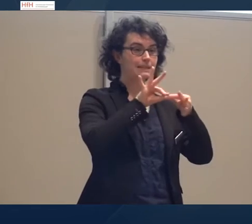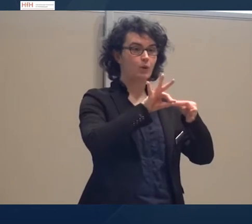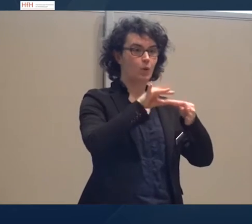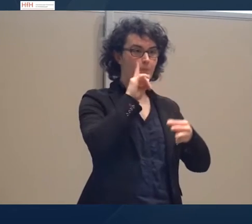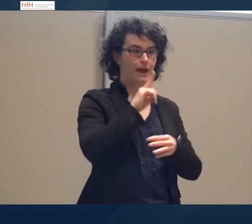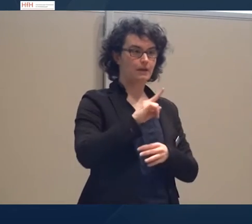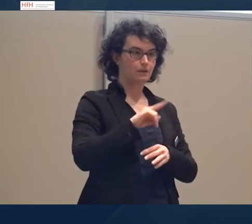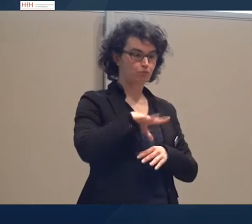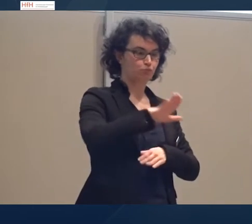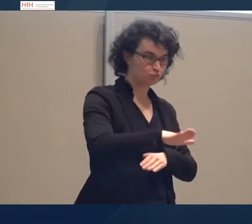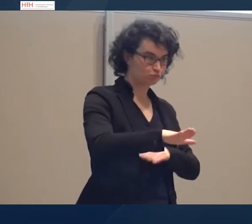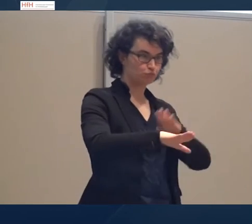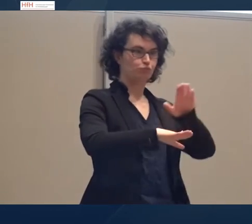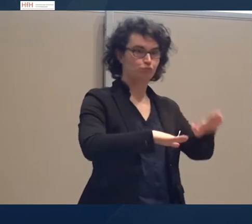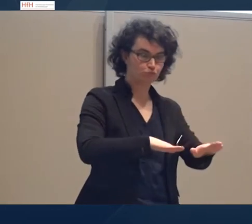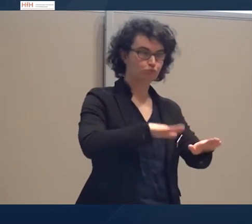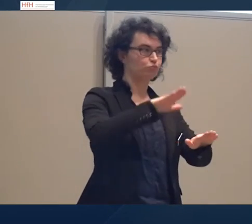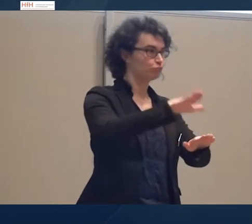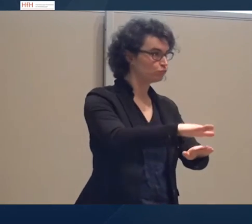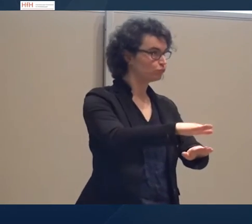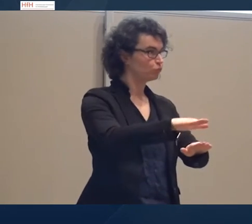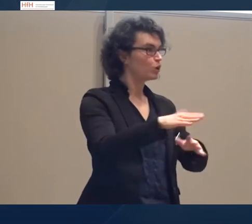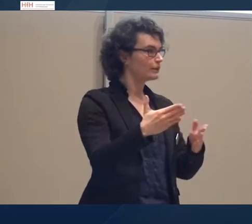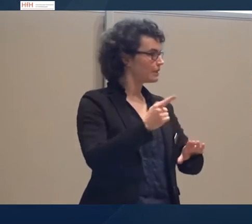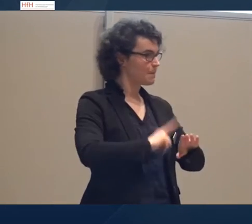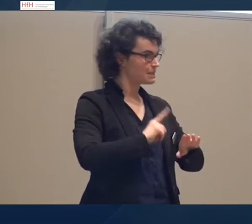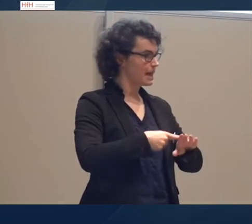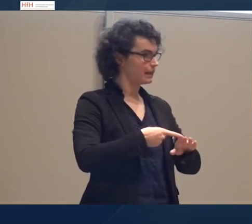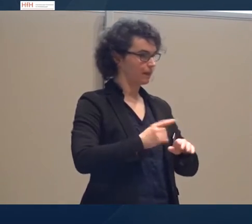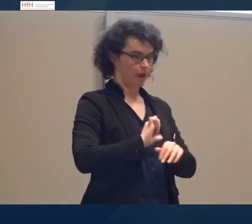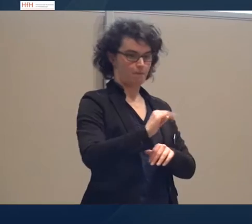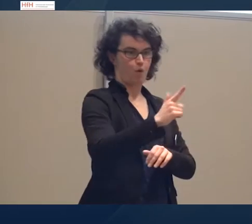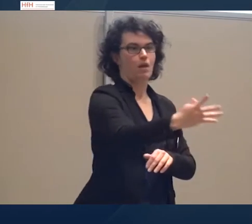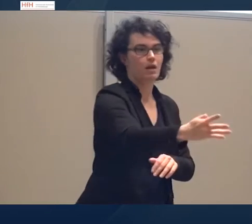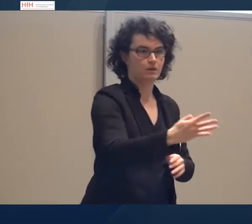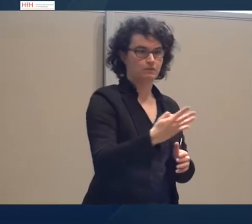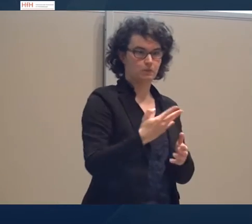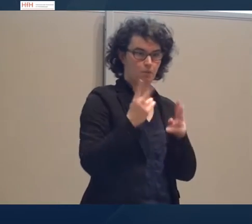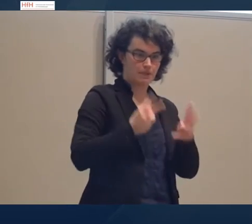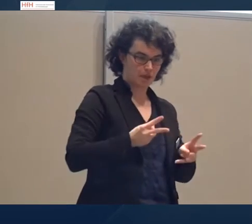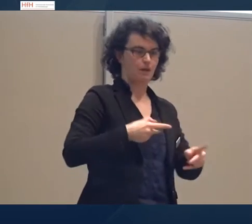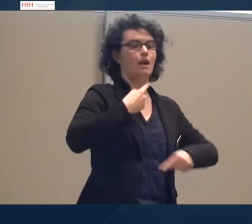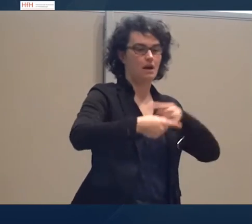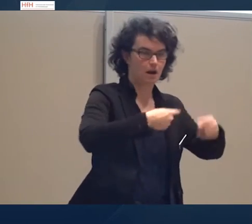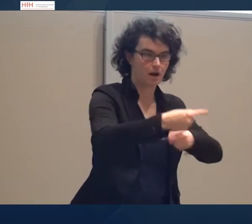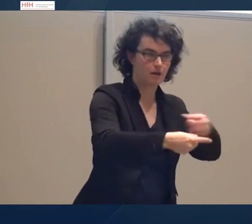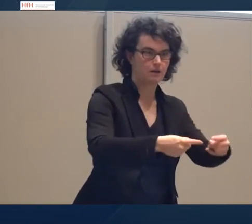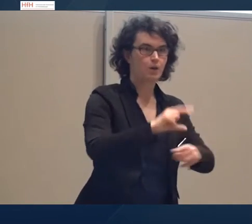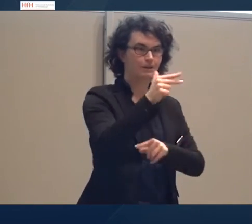Wir nehmen etwas in der Realität als zeitliche Abfolge wahr, als Geschehen. Und das dritte wäre eine kausale Beziehung, dass